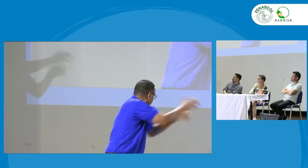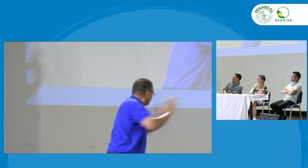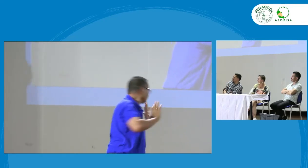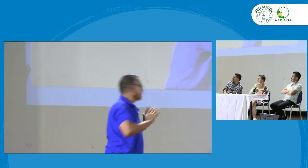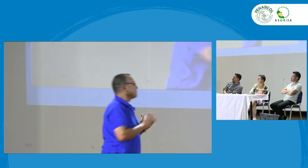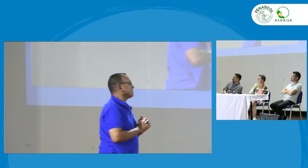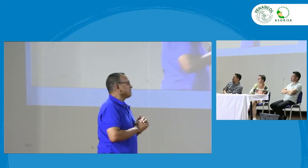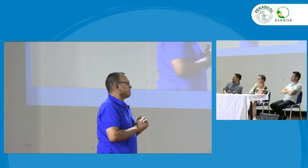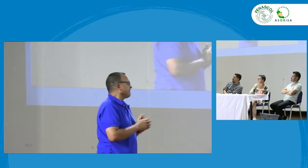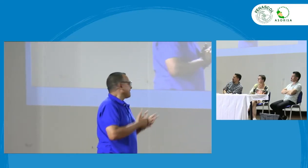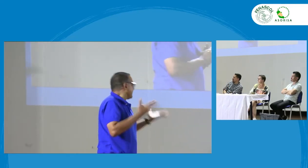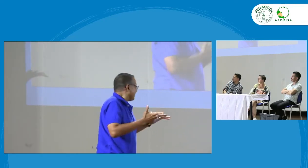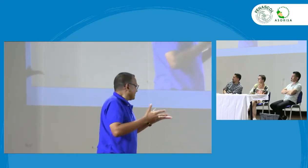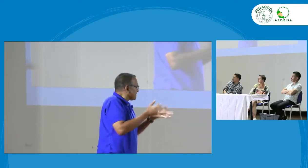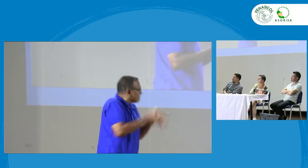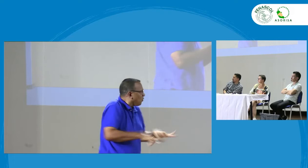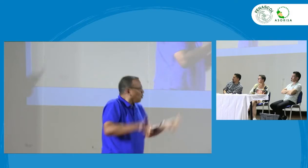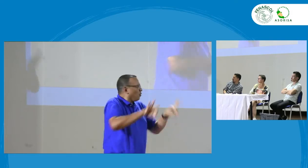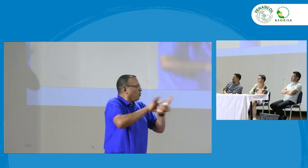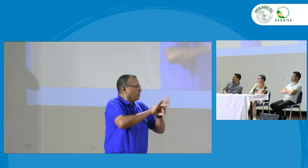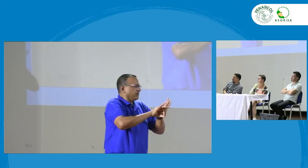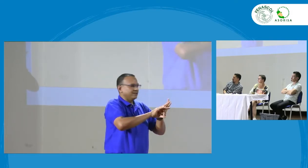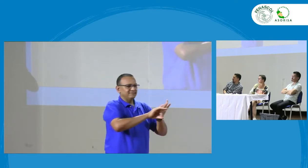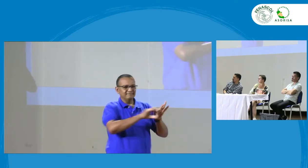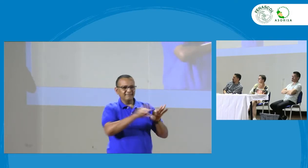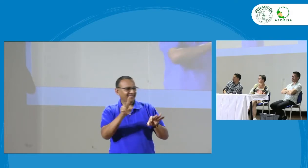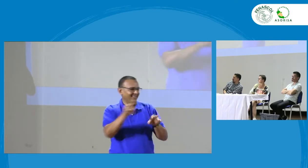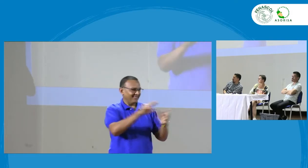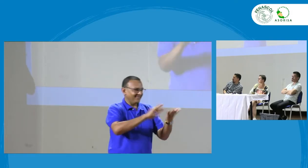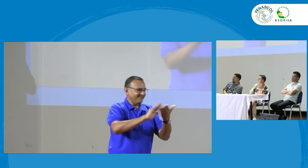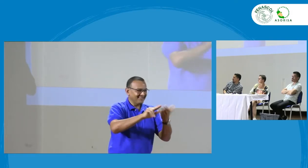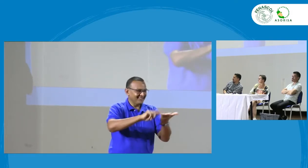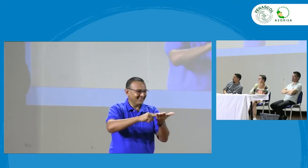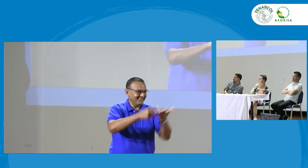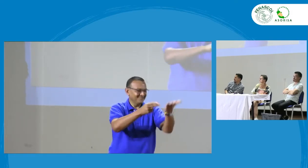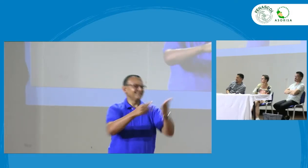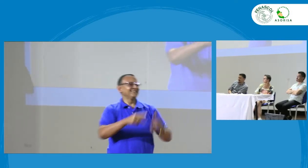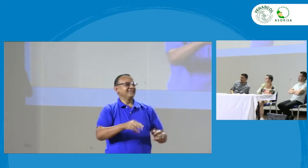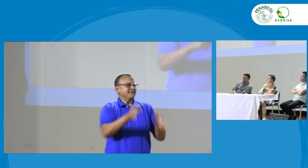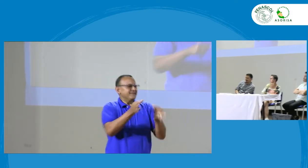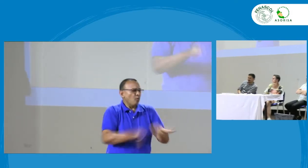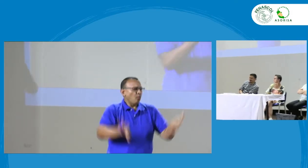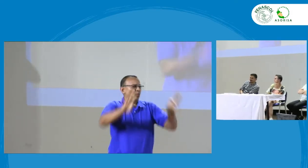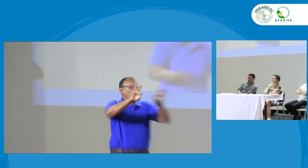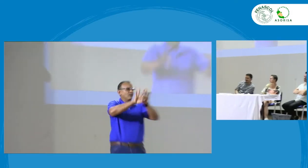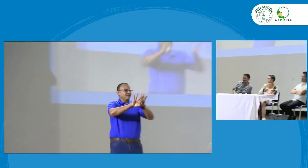maestro a todo el proceso del concurso que pena